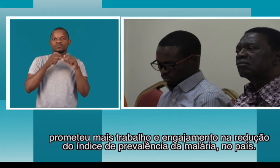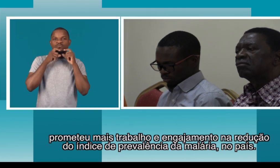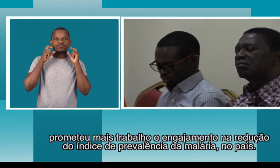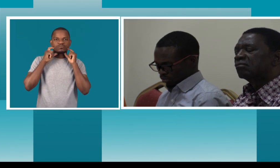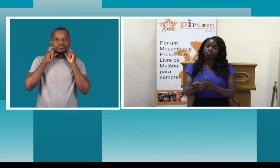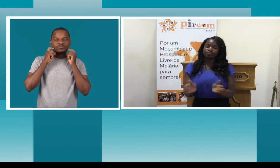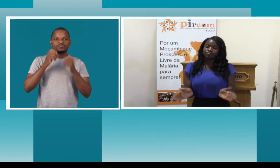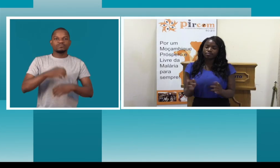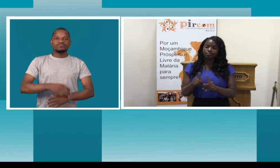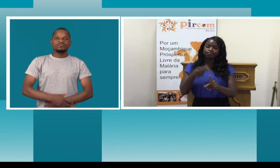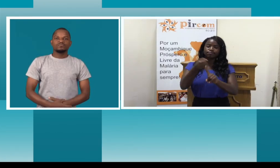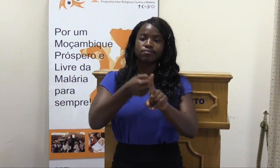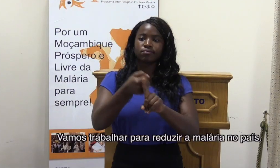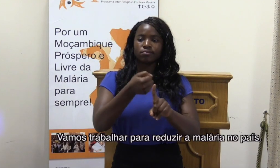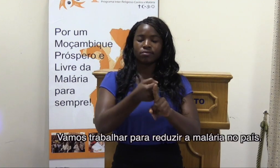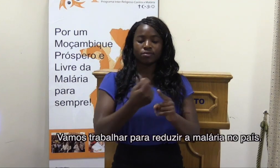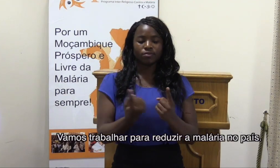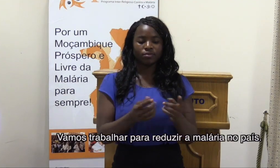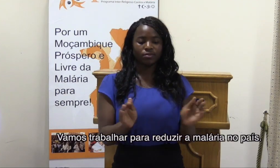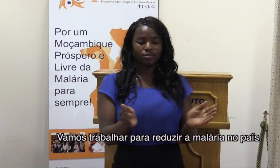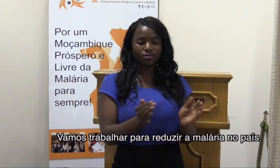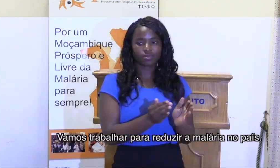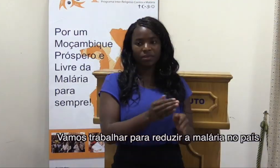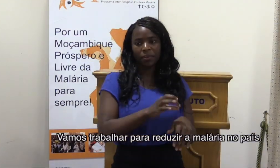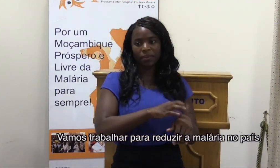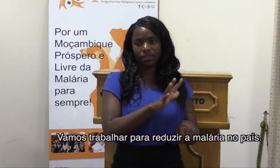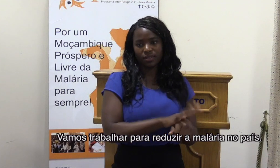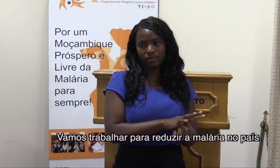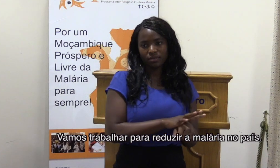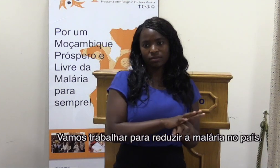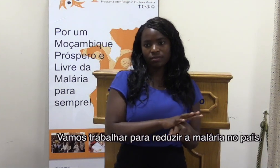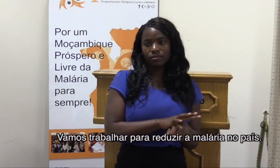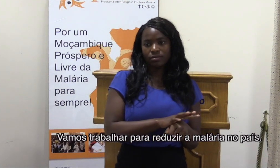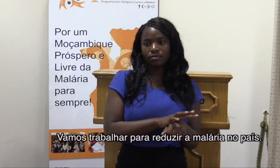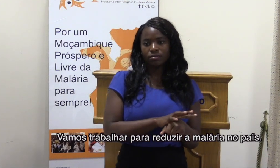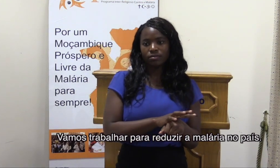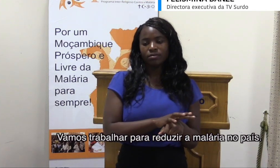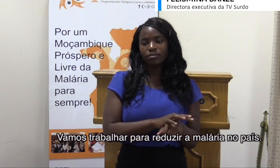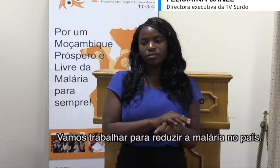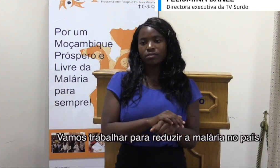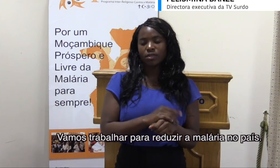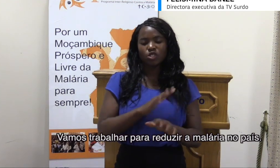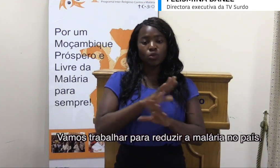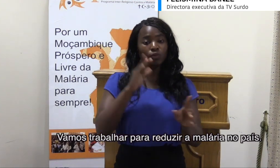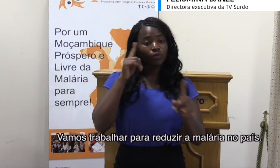país. Então, juntos vamos trabalhar para reduzir a malária a nível do país.